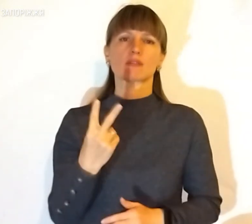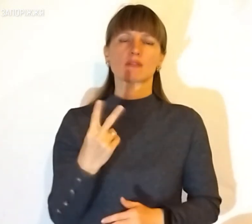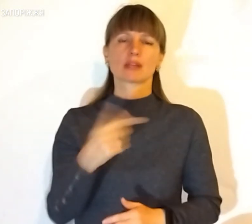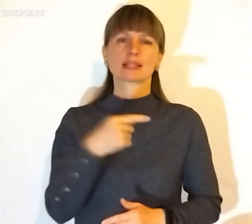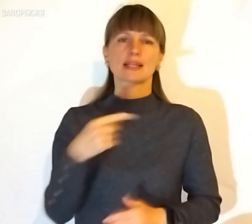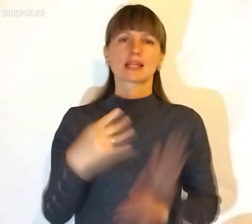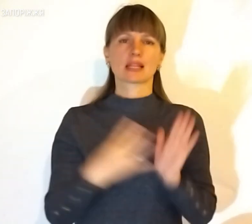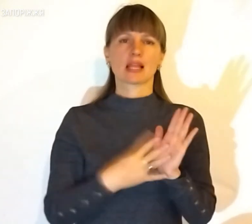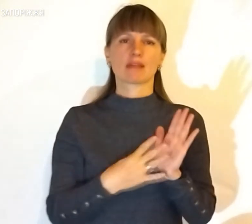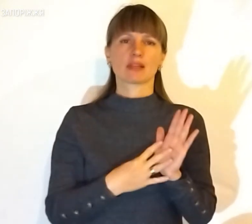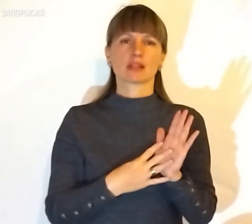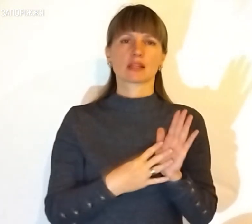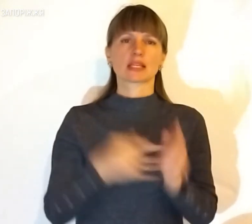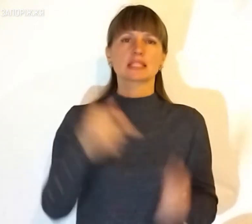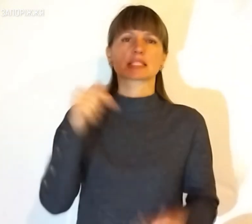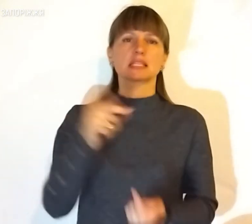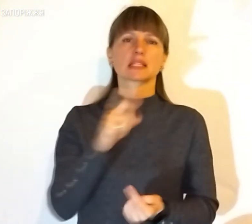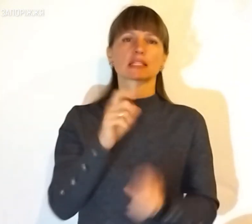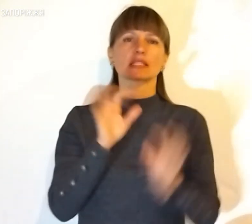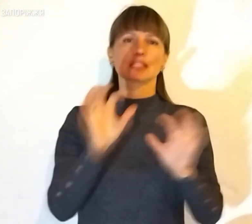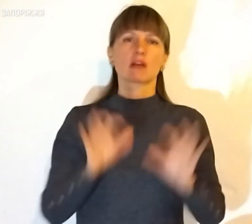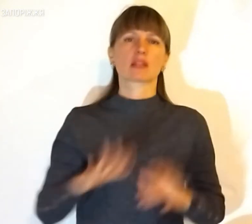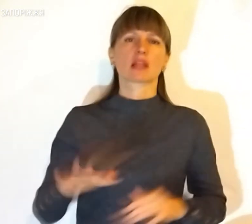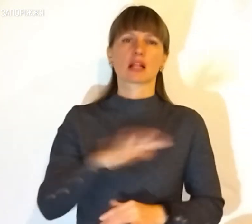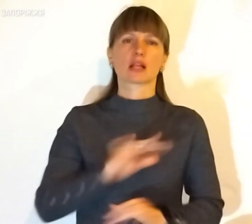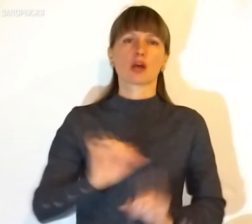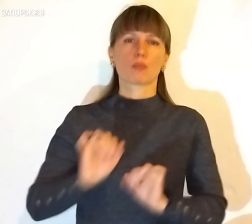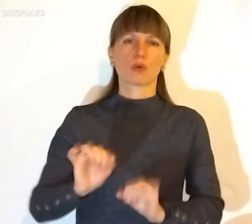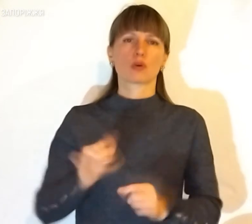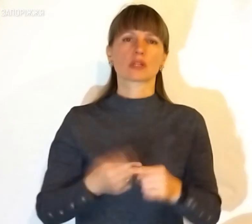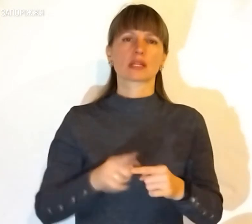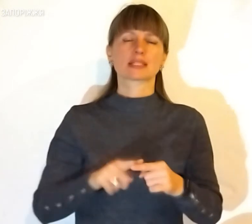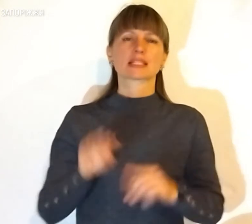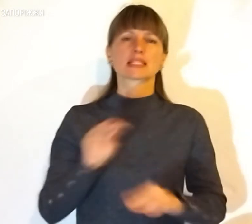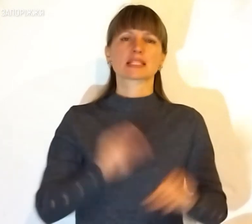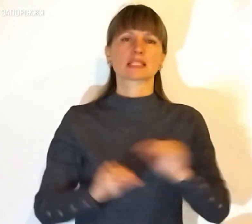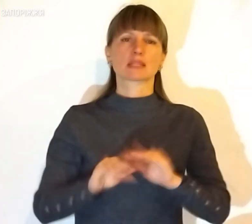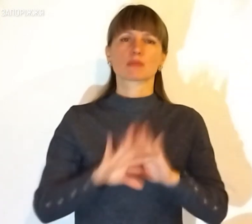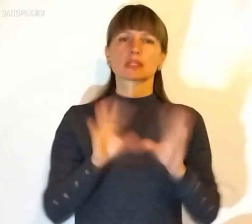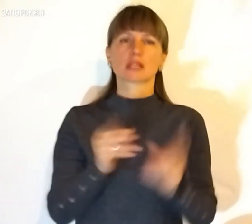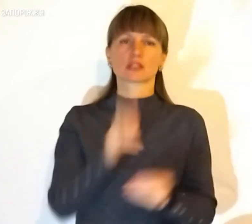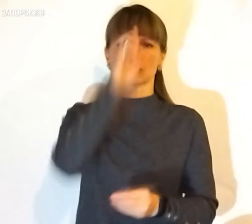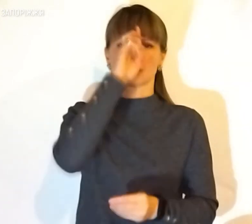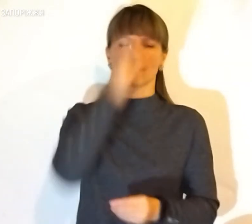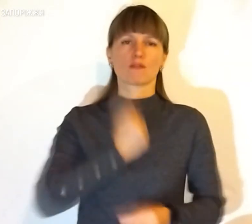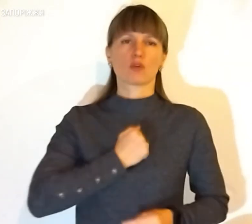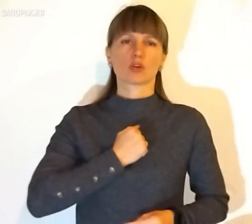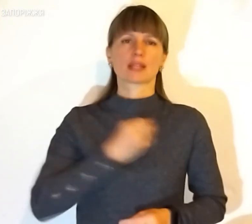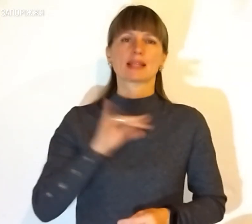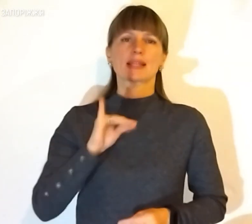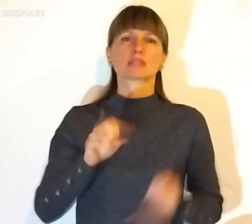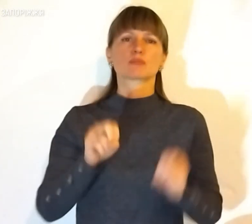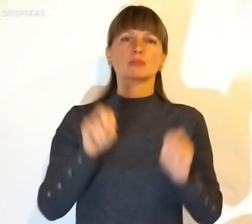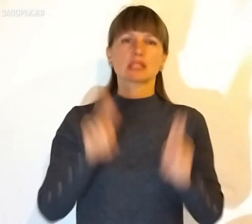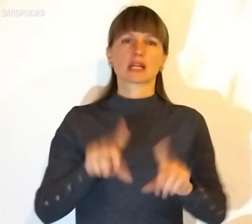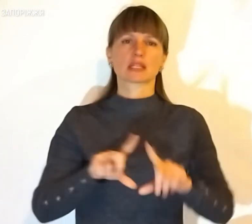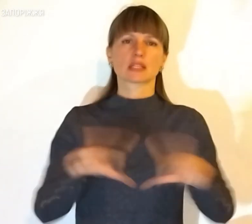-9. Згідно з законом, територіальна оборона – це система загальнодержавних, воєнних і спеціальних заходів,